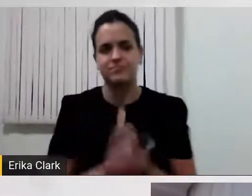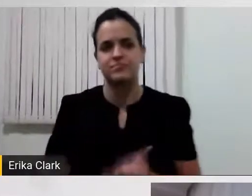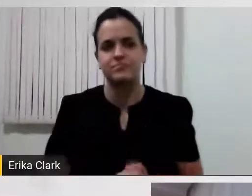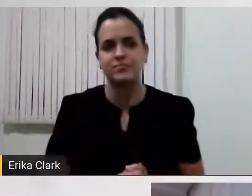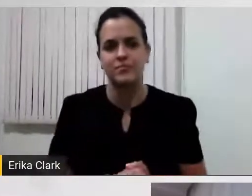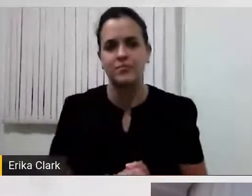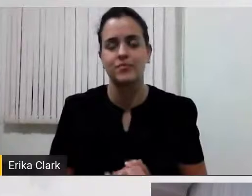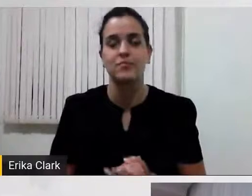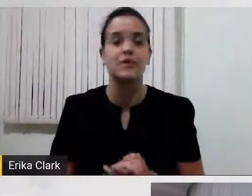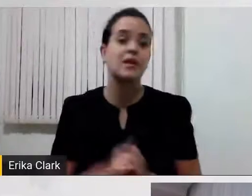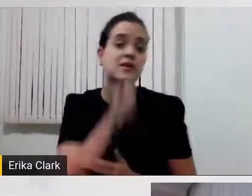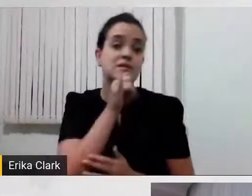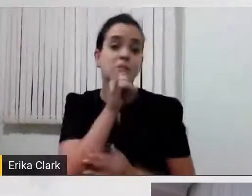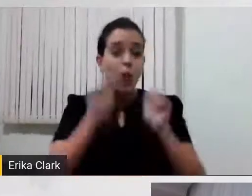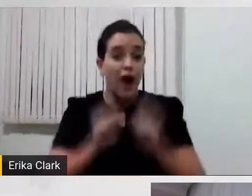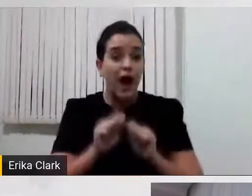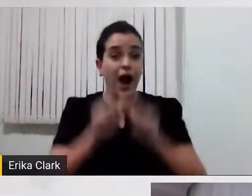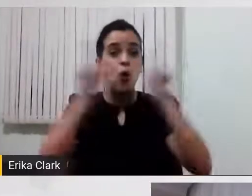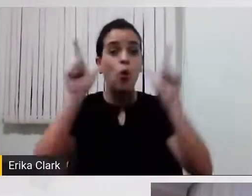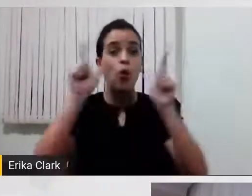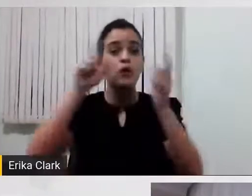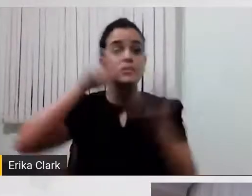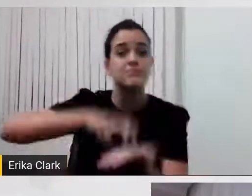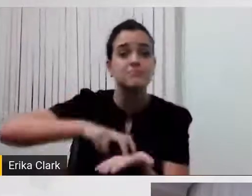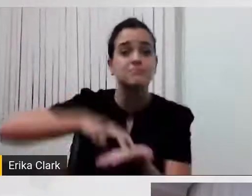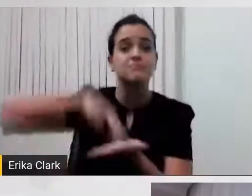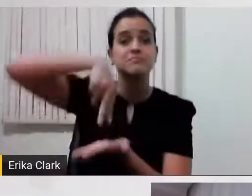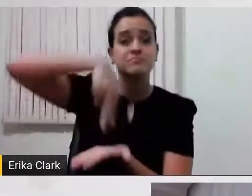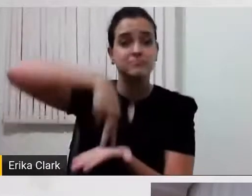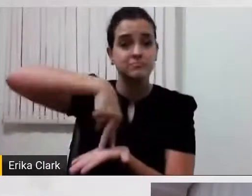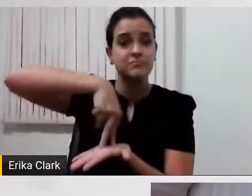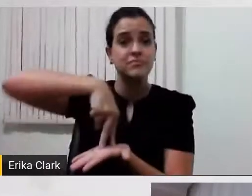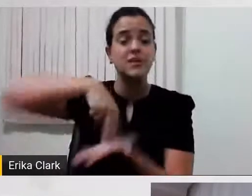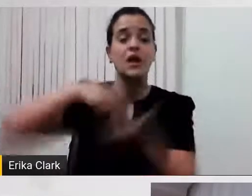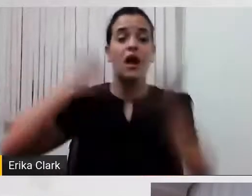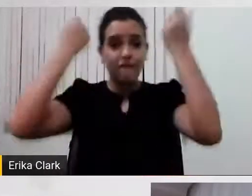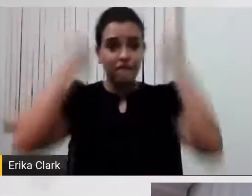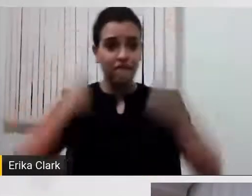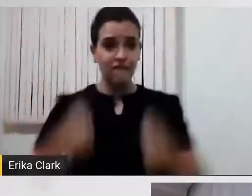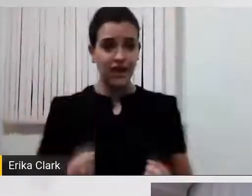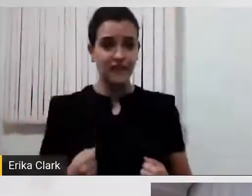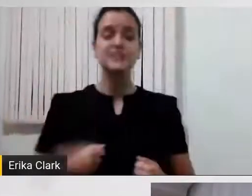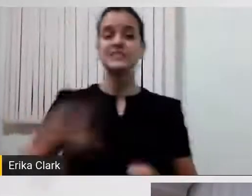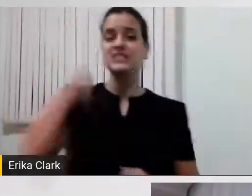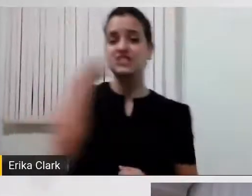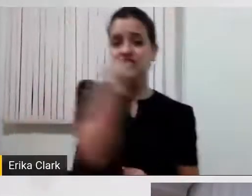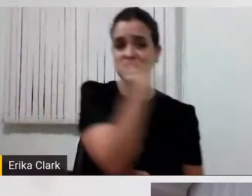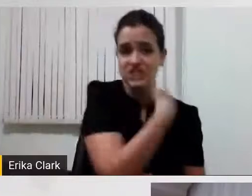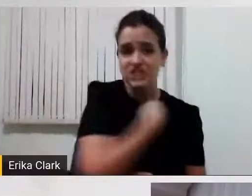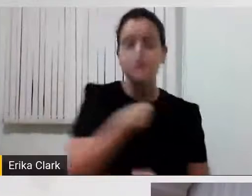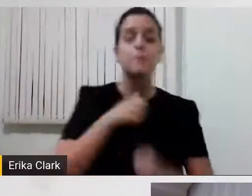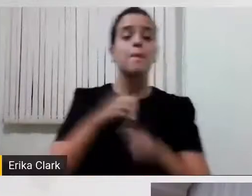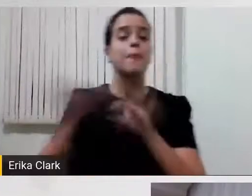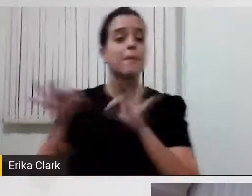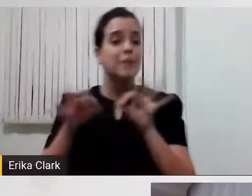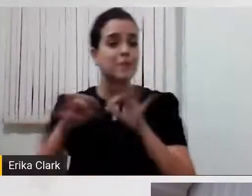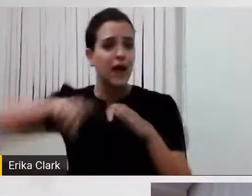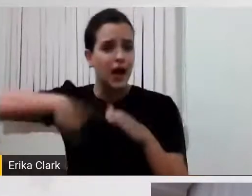Acordar de manhã e levantar da cama, vestir-se, fazer a higiene, preparar o alimento, conversar com a família,